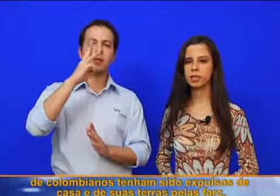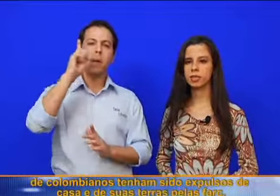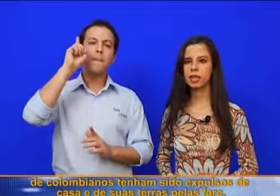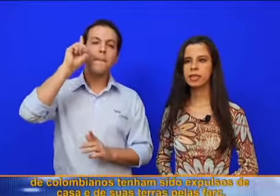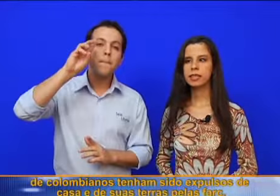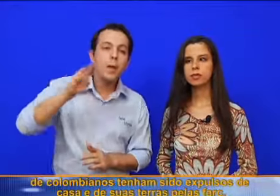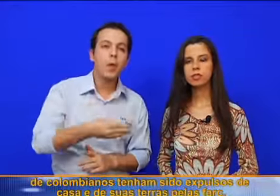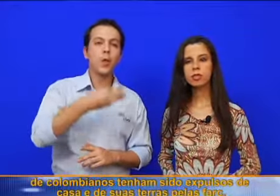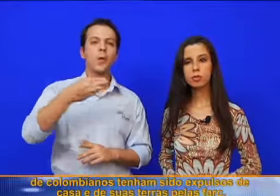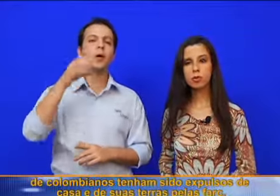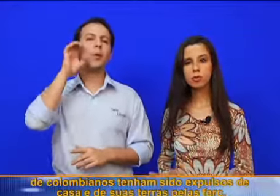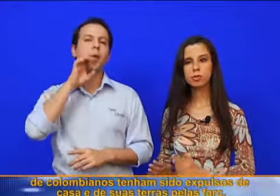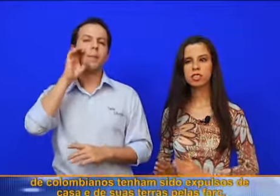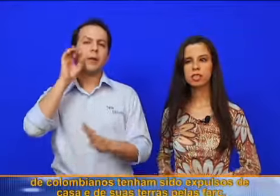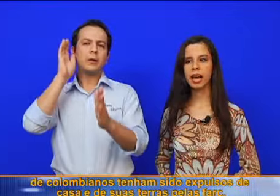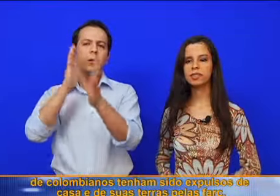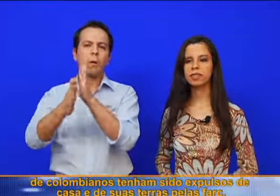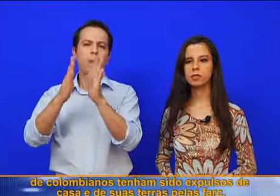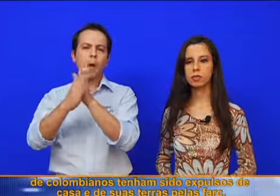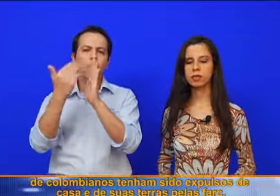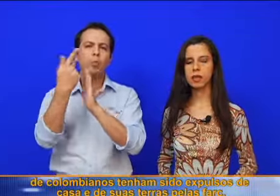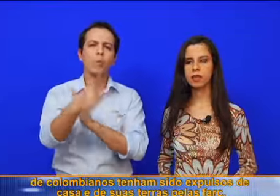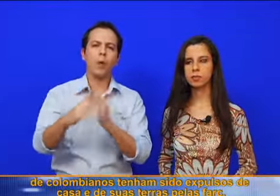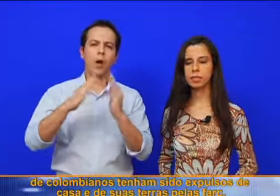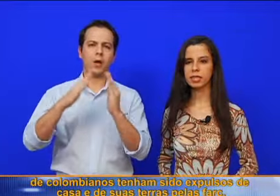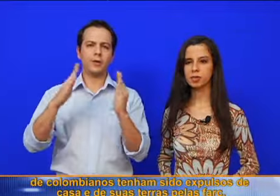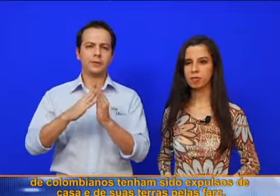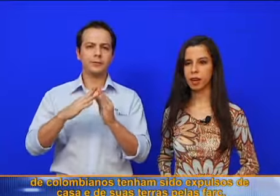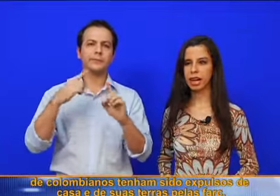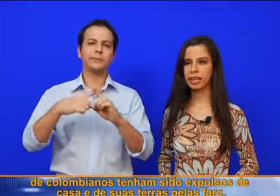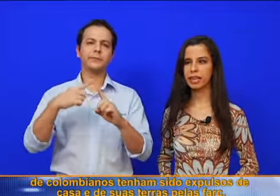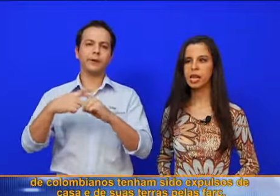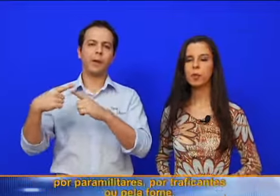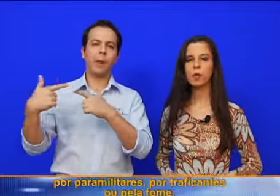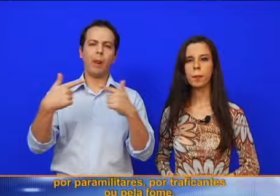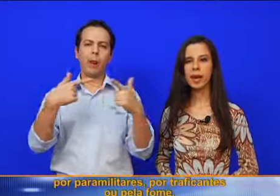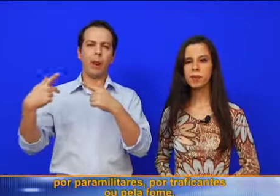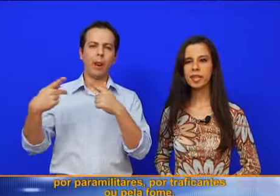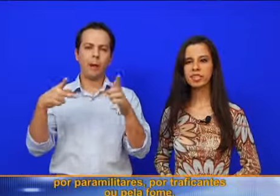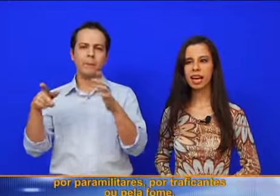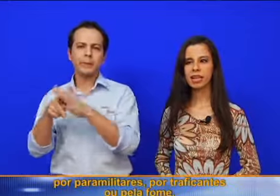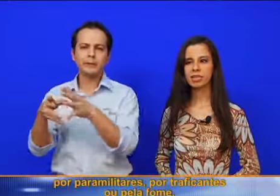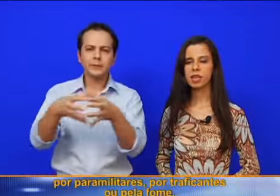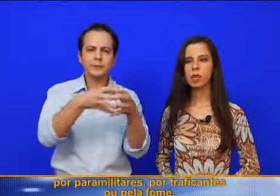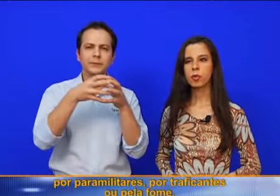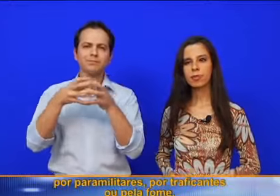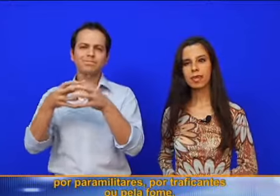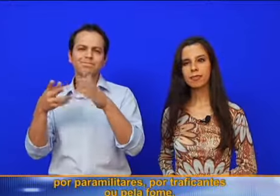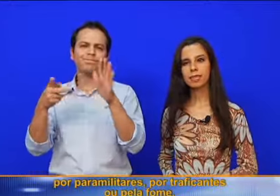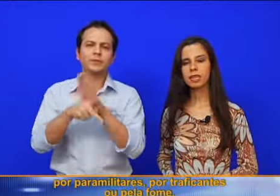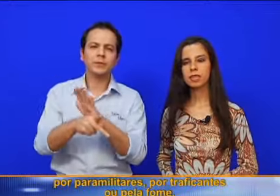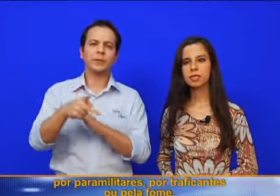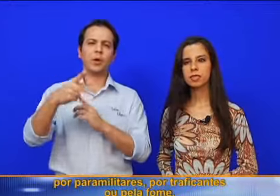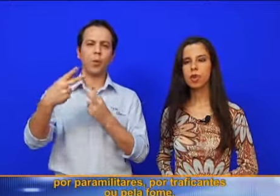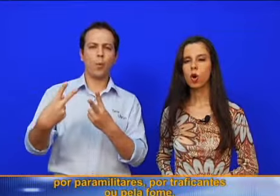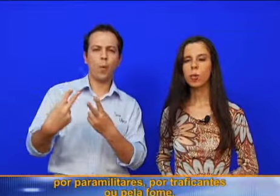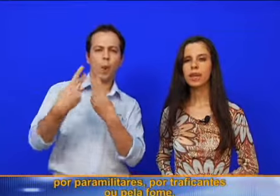de 3 milhões de colombianos tenham sido expulsos de casa de suas terras pelas FARC, por paramilitares, por